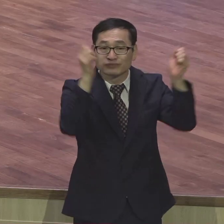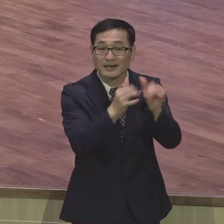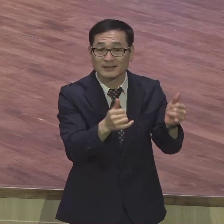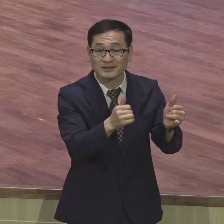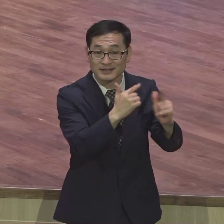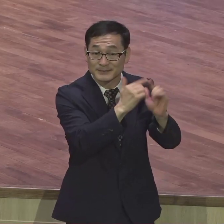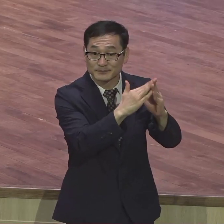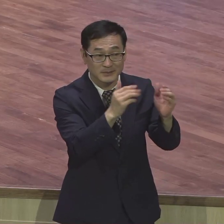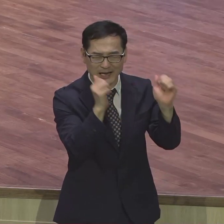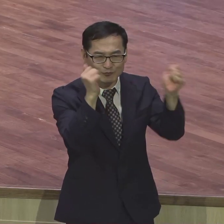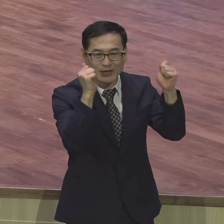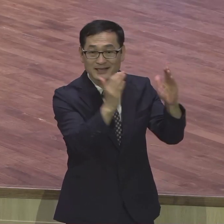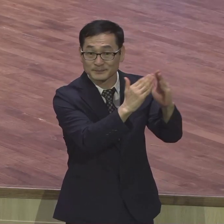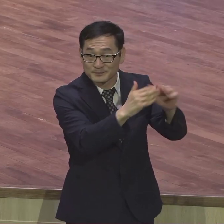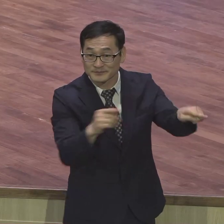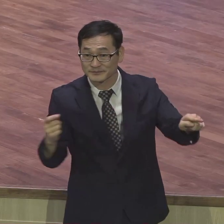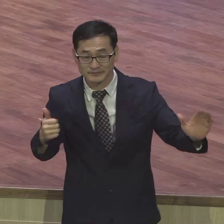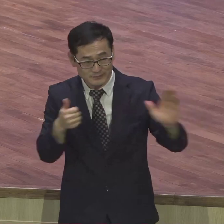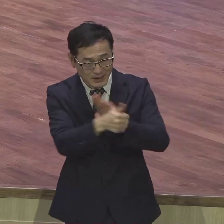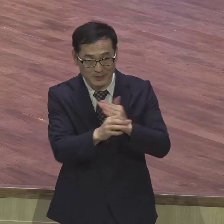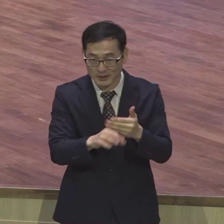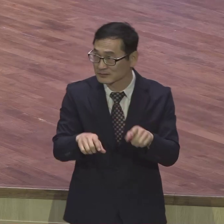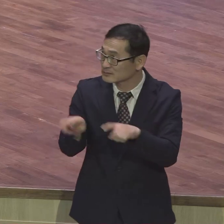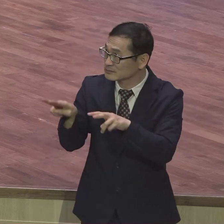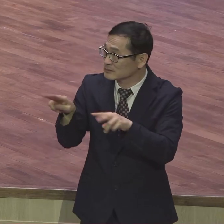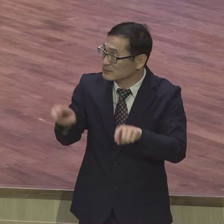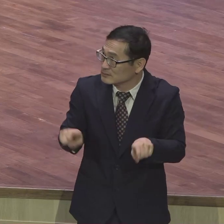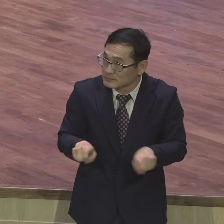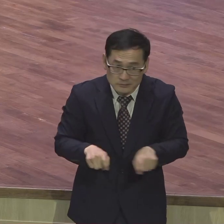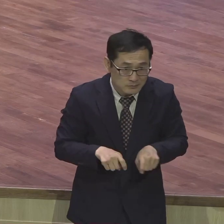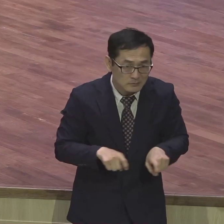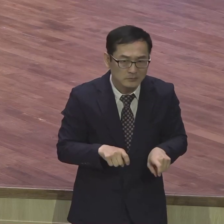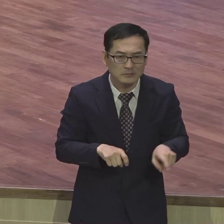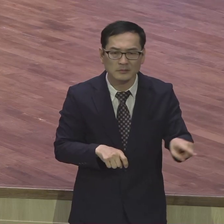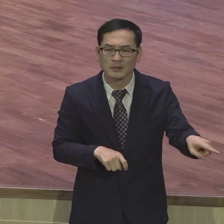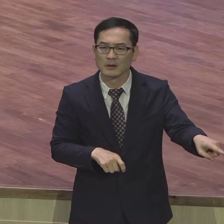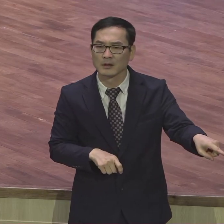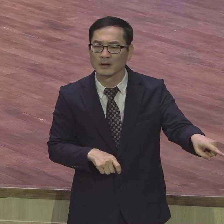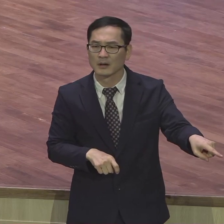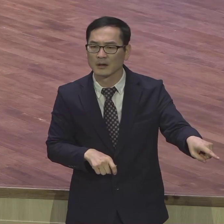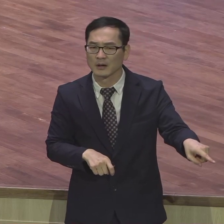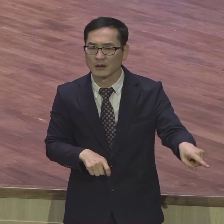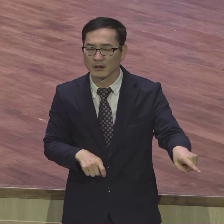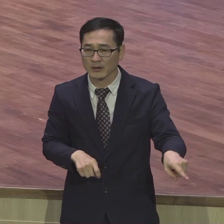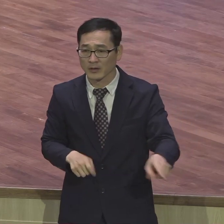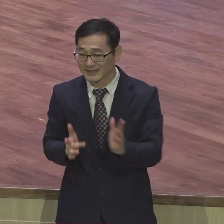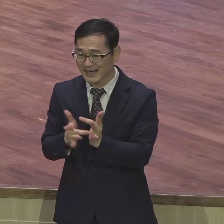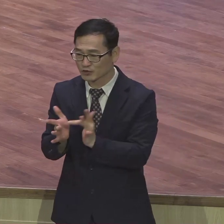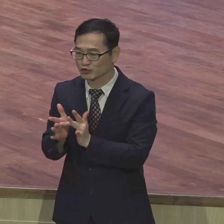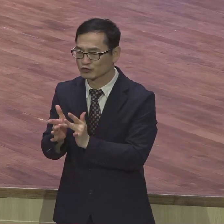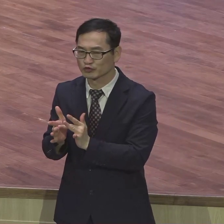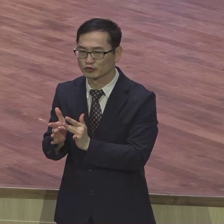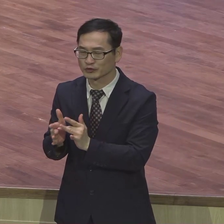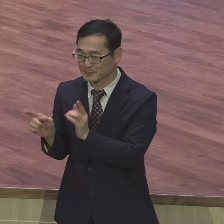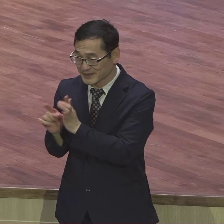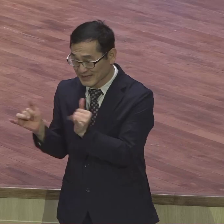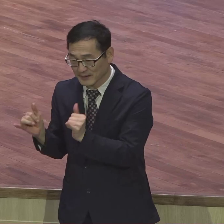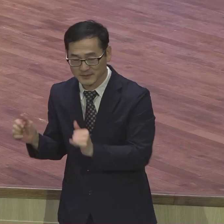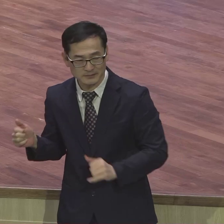겁니다 무속사역자들 보면요 그렇게 오랫동 신앙생활사는 별로 없어요 그런데 가면 벌벌 뜨는 거예요 왜냐? 예수 믿기